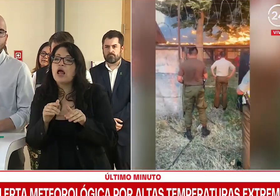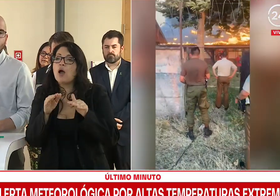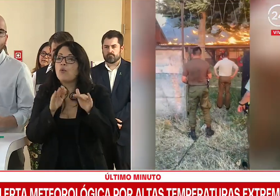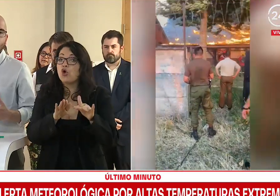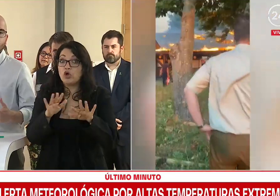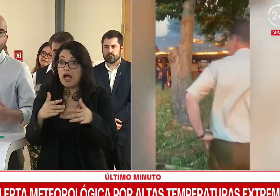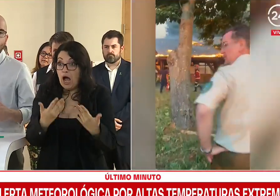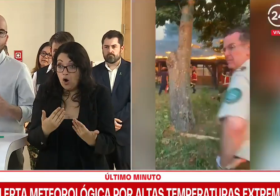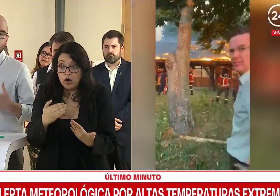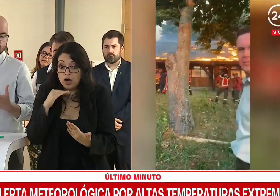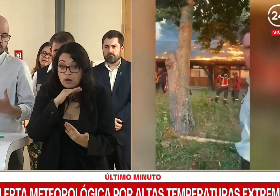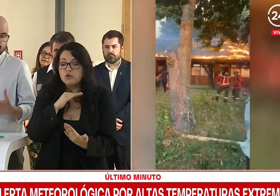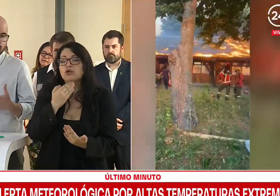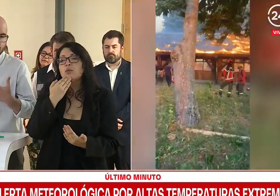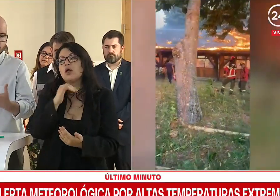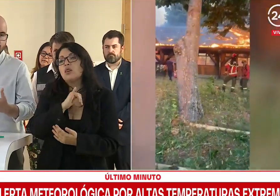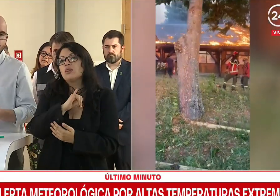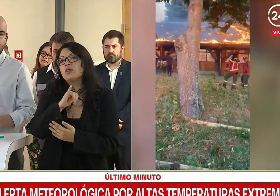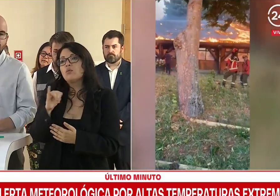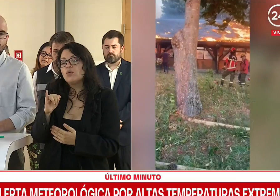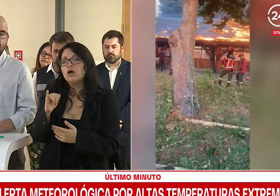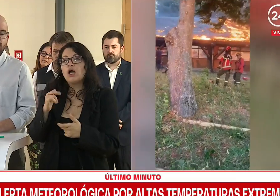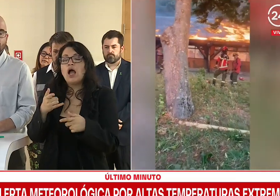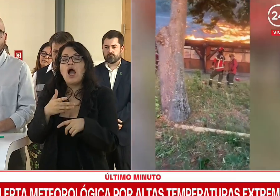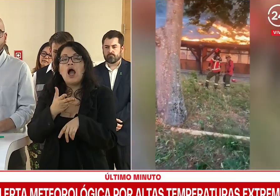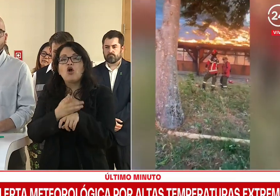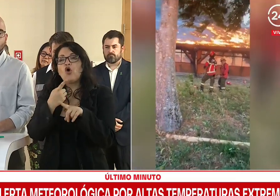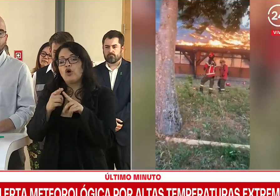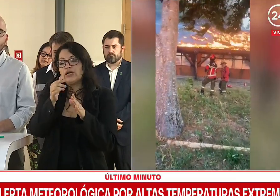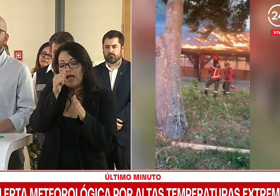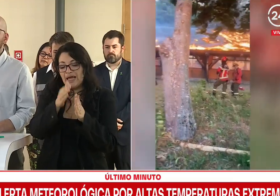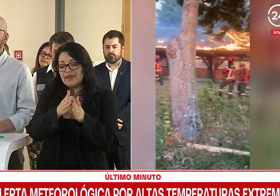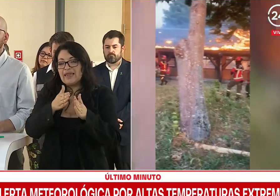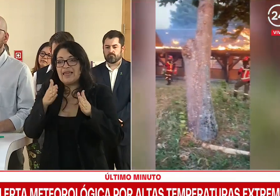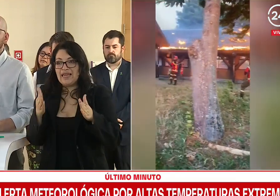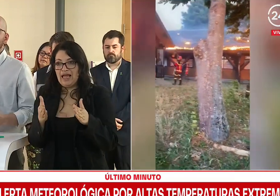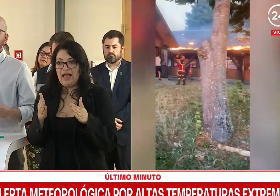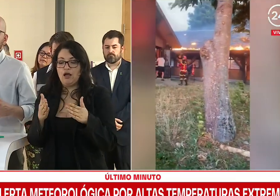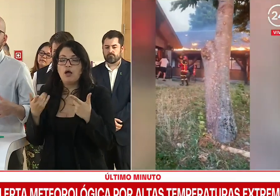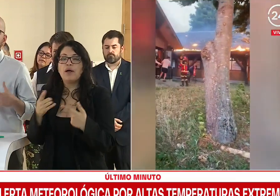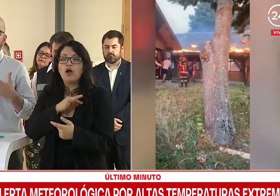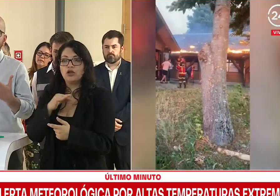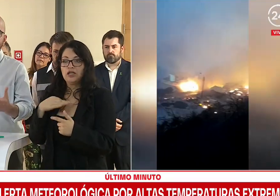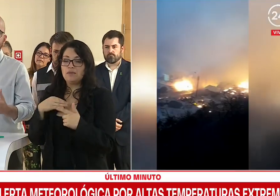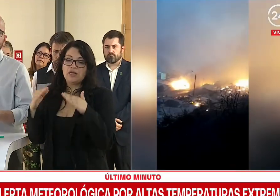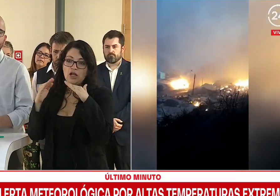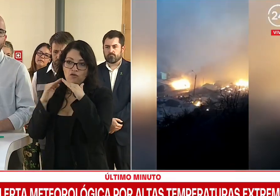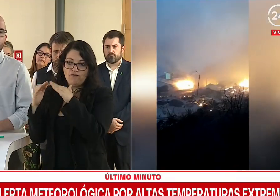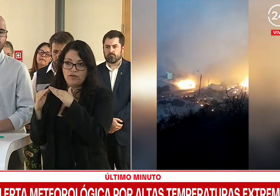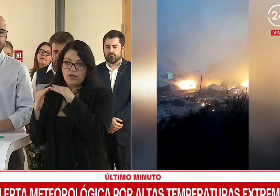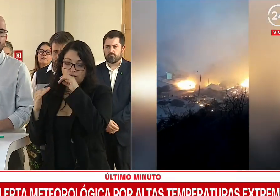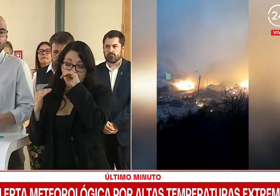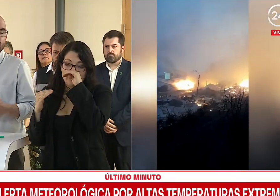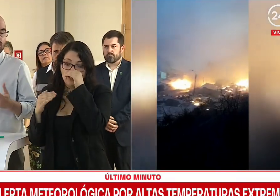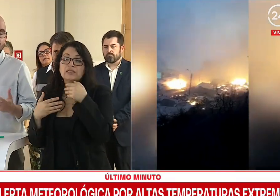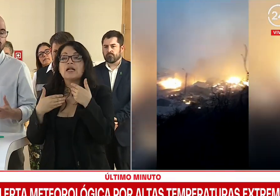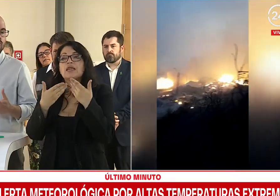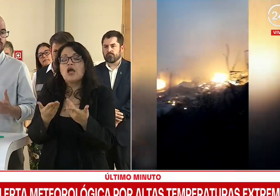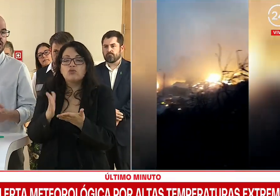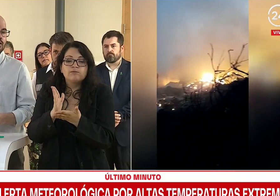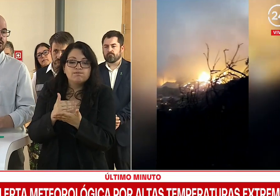acción inmediata y después se empieza una fase con la ficha 2 del Ministerio de Vivienda a entregar una